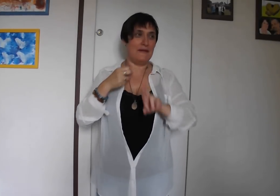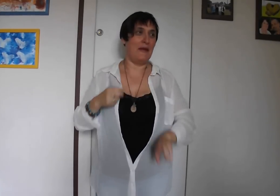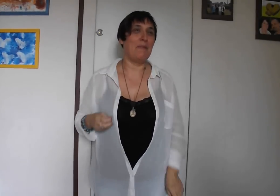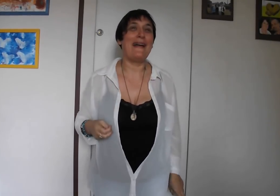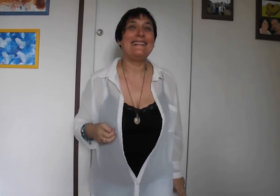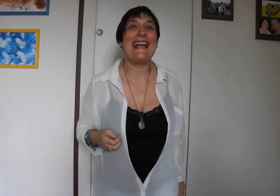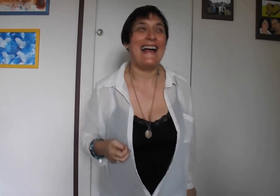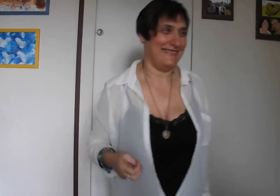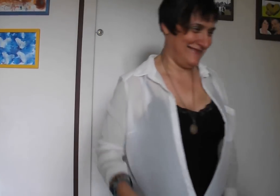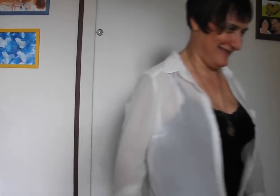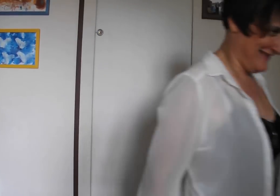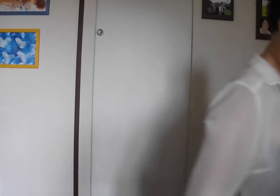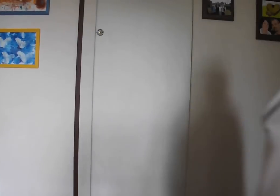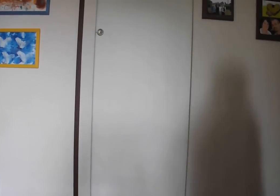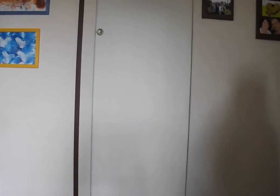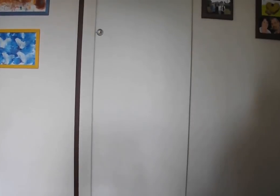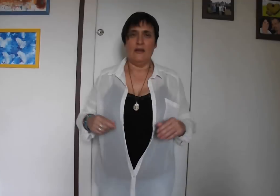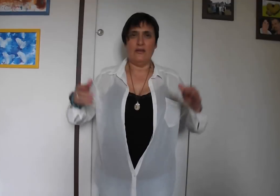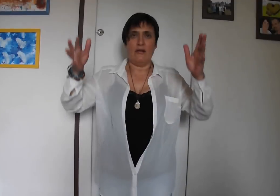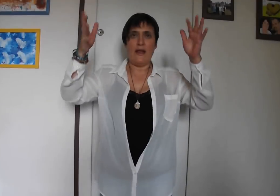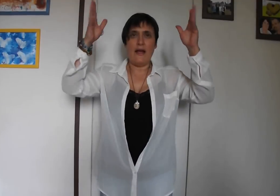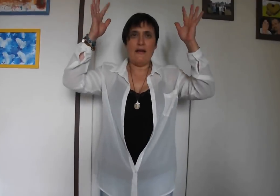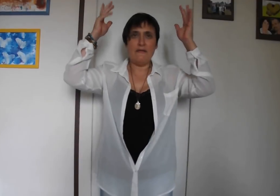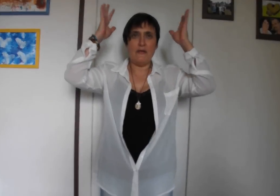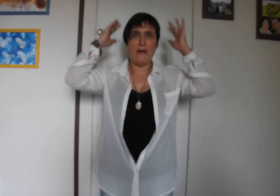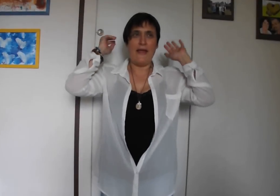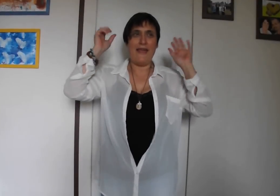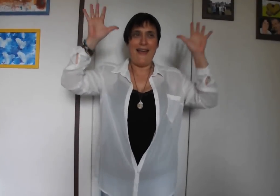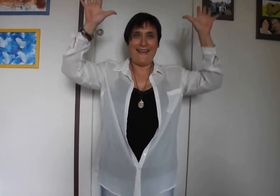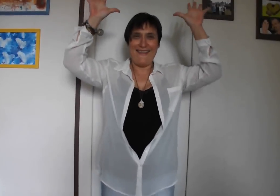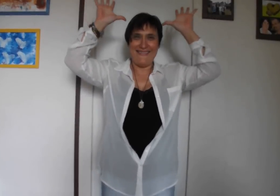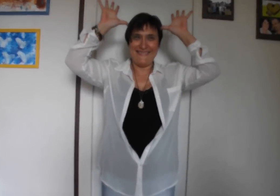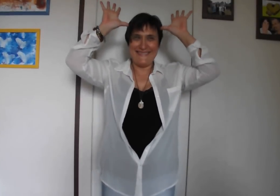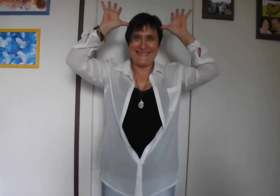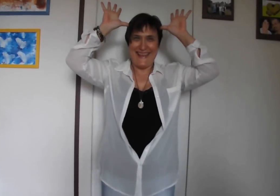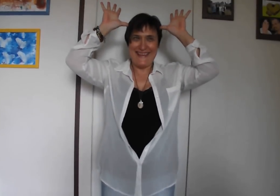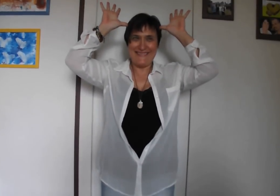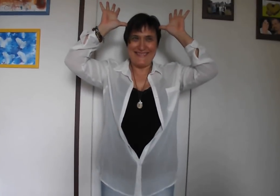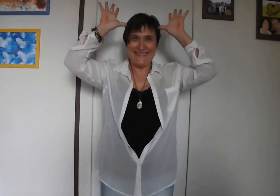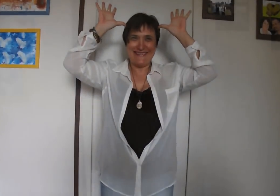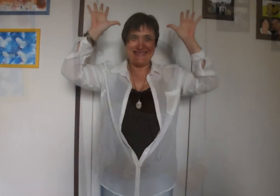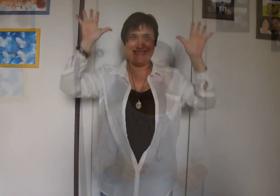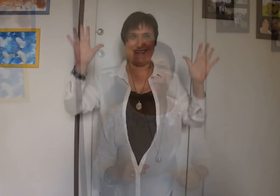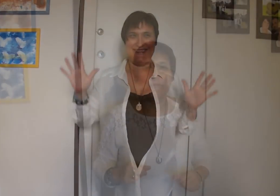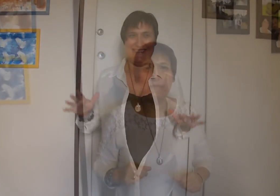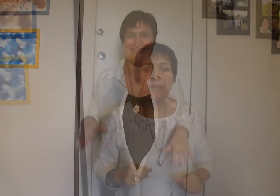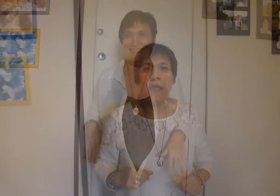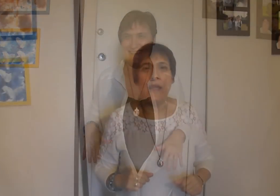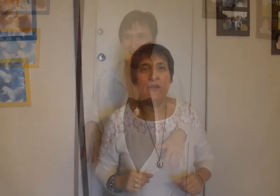ne fait pas ça. Dans la forêt, grand serpheur regardait par la fenêtre un